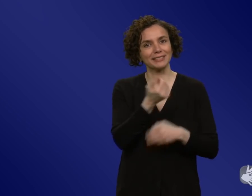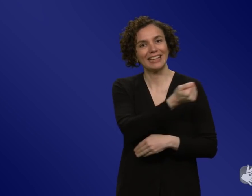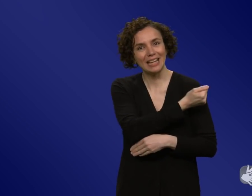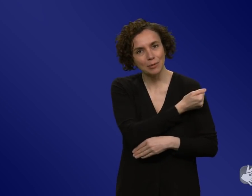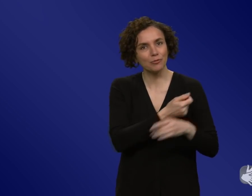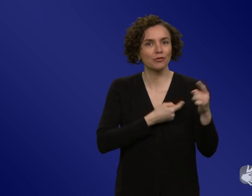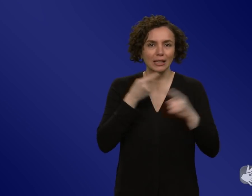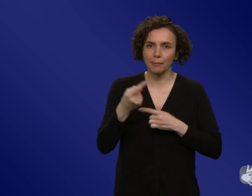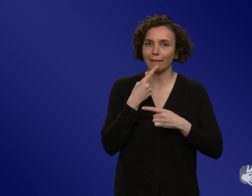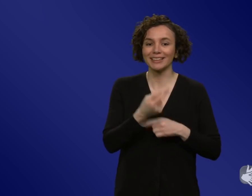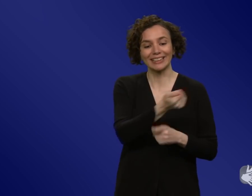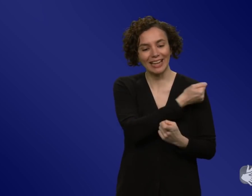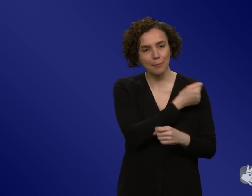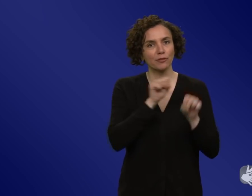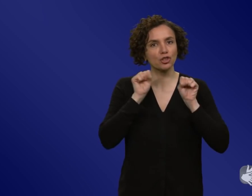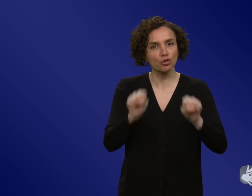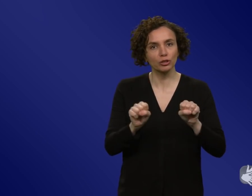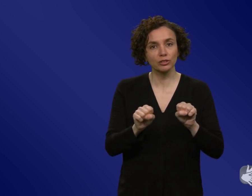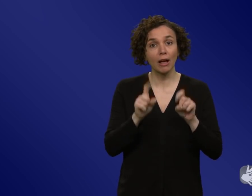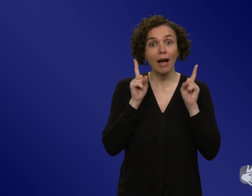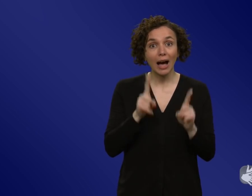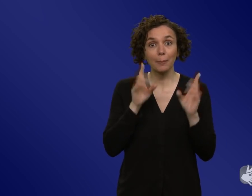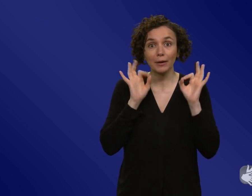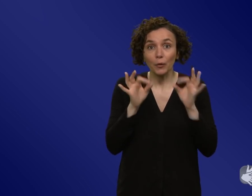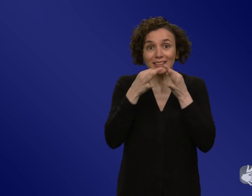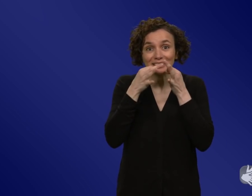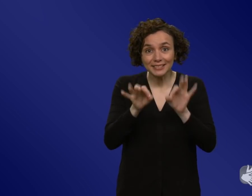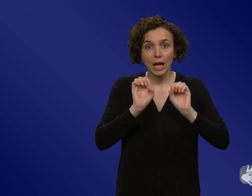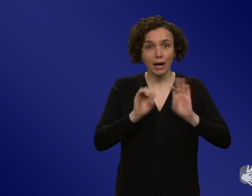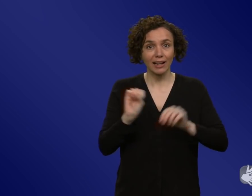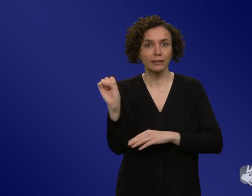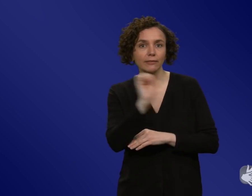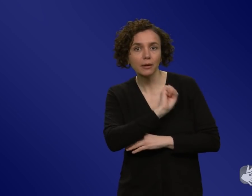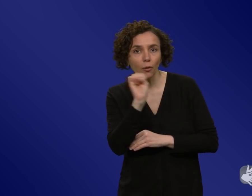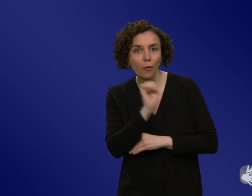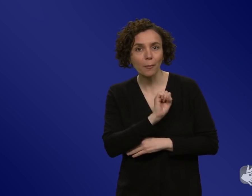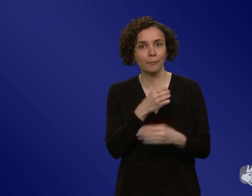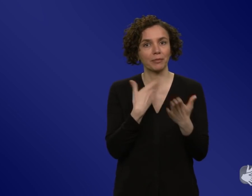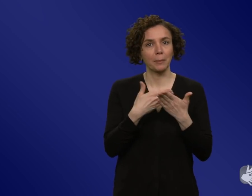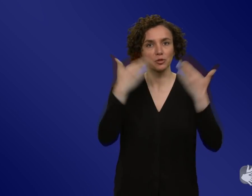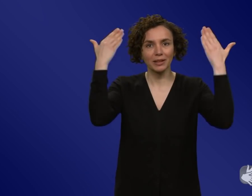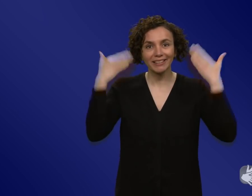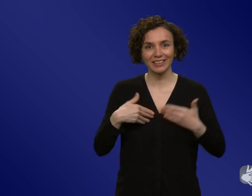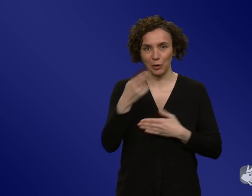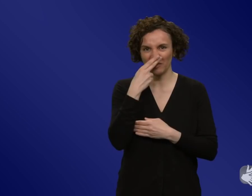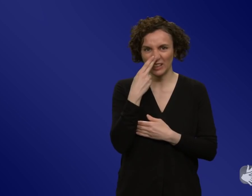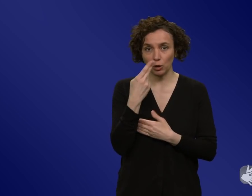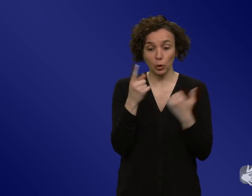eine genauere Konkretisierung oder eine Argumentation, was sich eigentlich genau dahinter verbirgt. Hat es also nicht genug